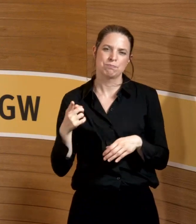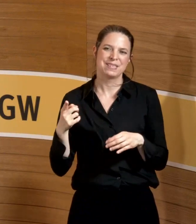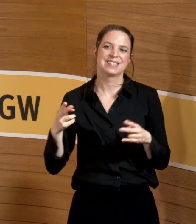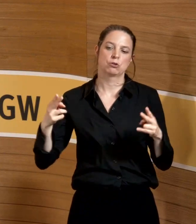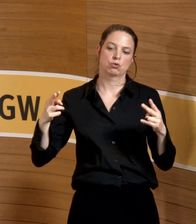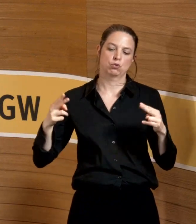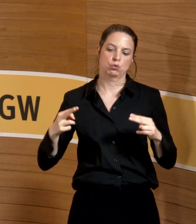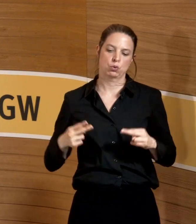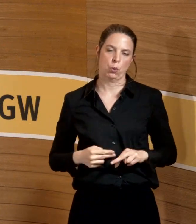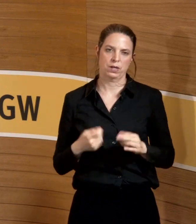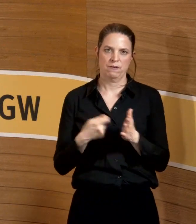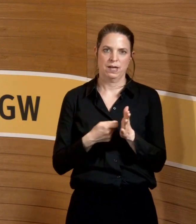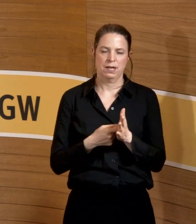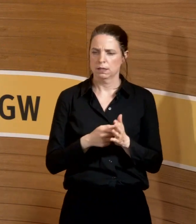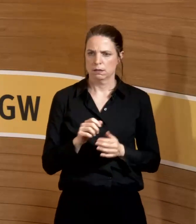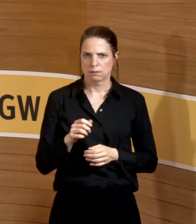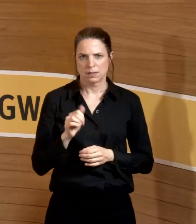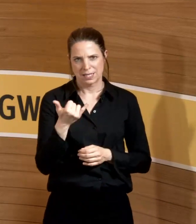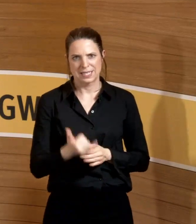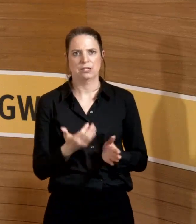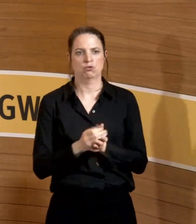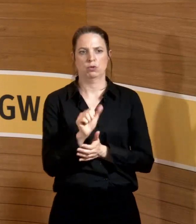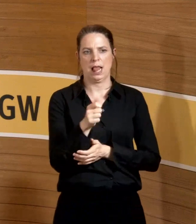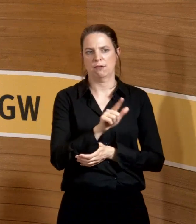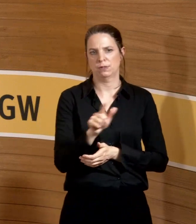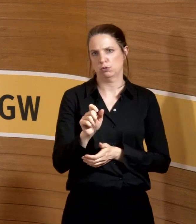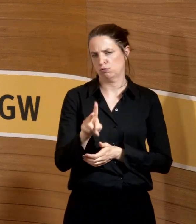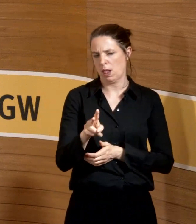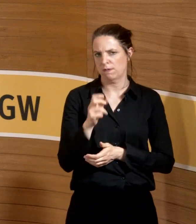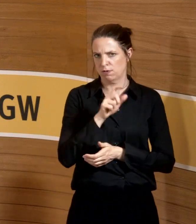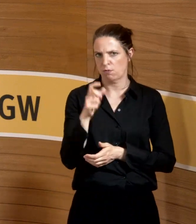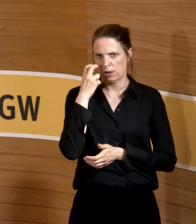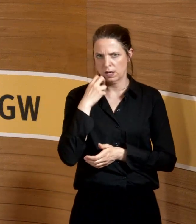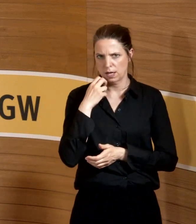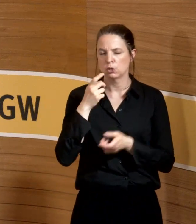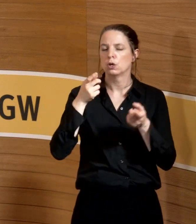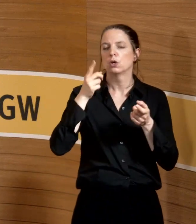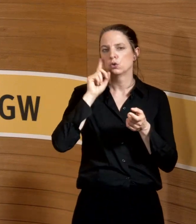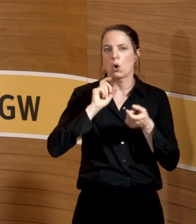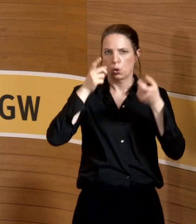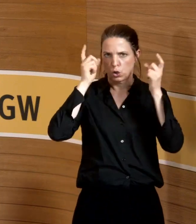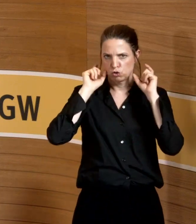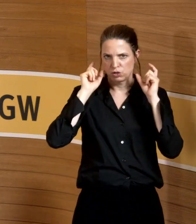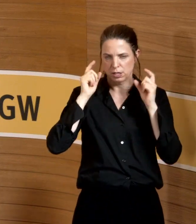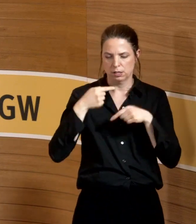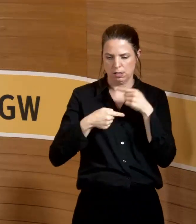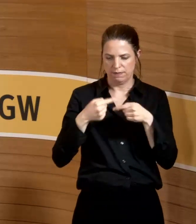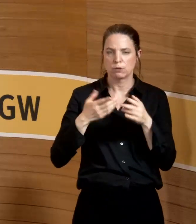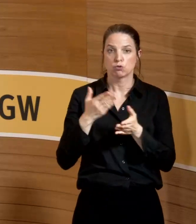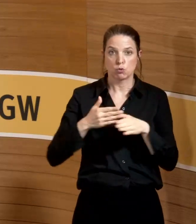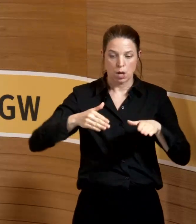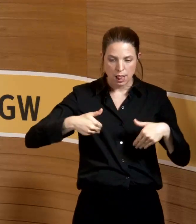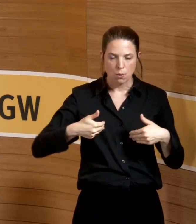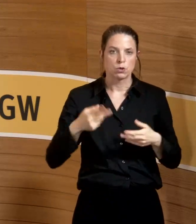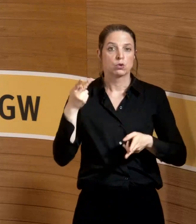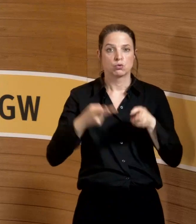zurückkomme. Da ist das Kind mittlerweile elf, zwölf Wochen alt. Die ganze neurologische Hirnentwicklung ist angelaufen und